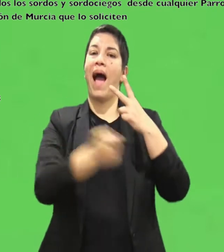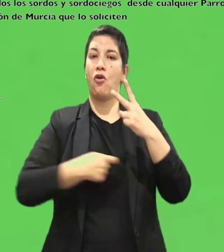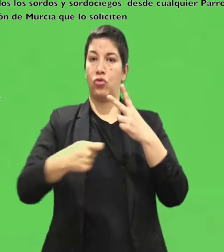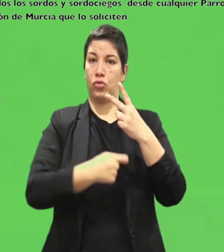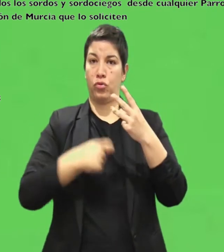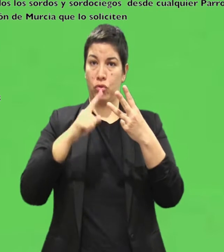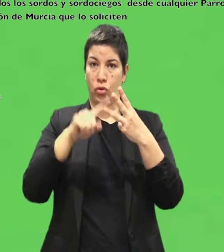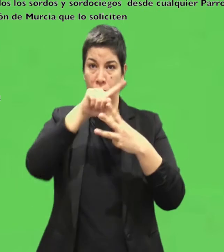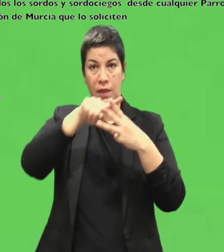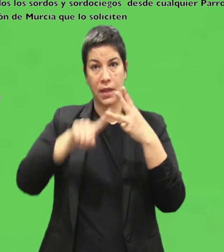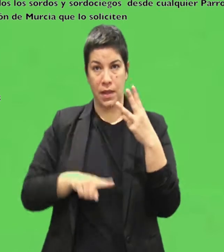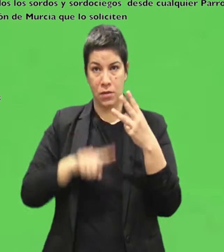y agosto